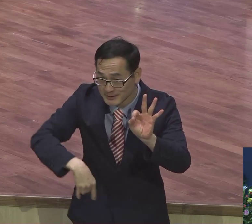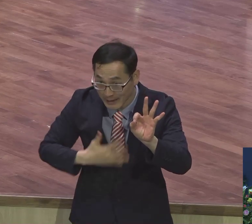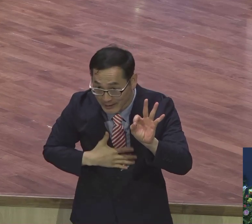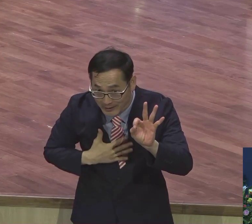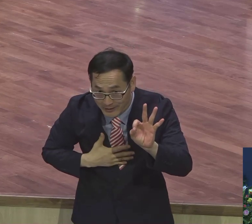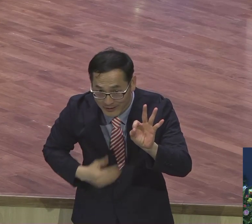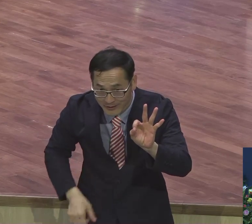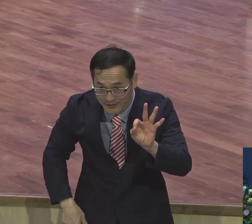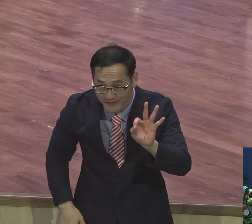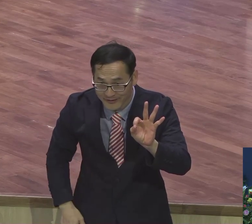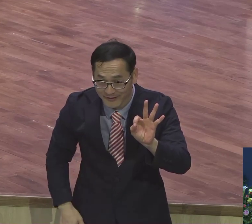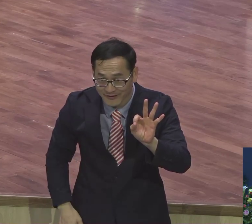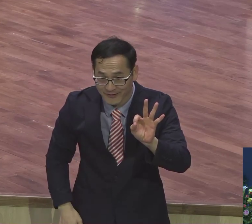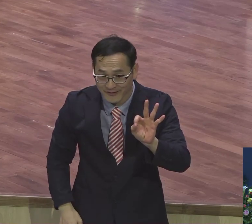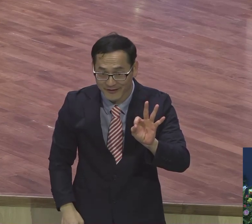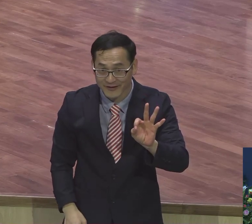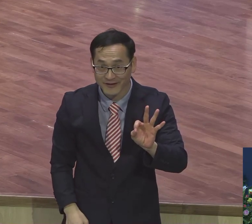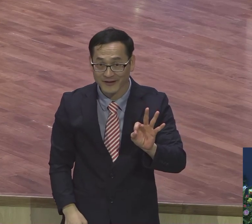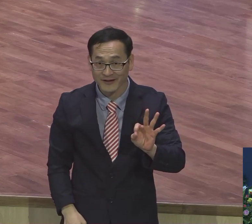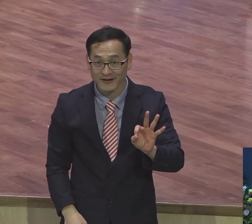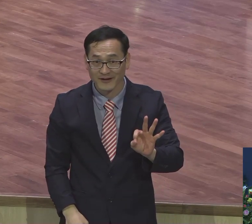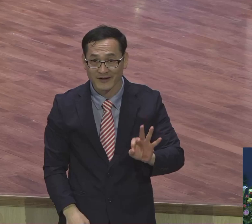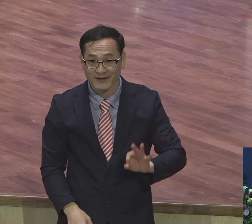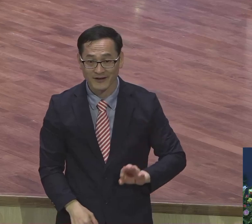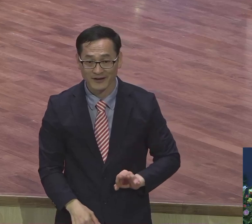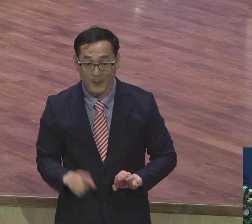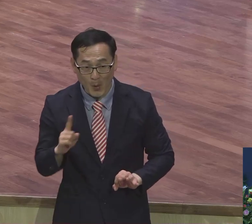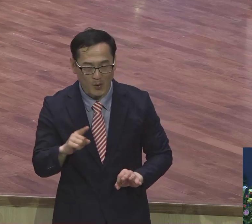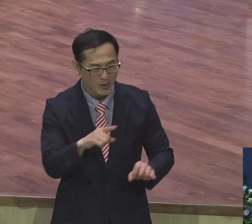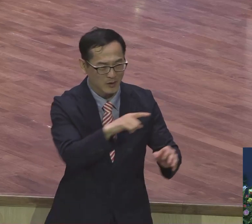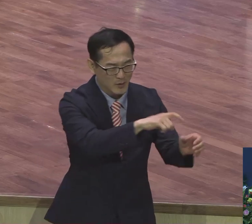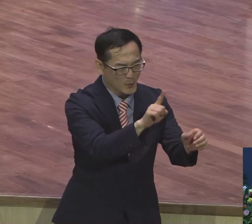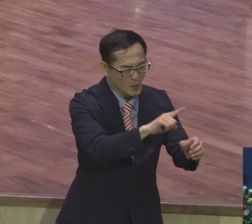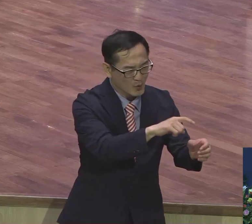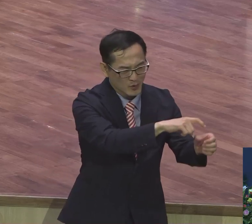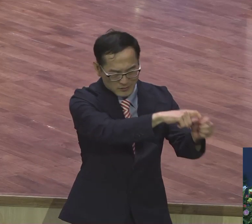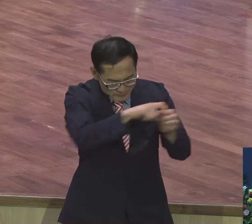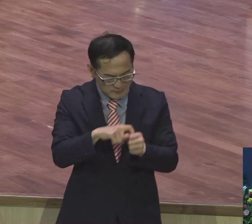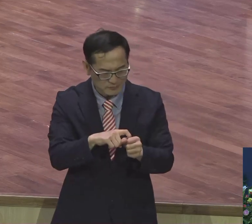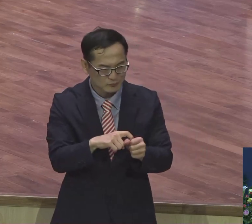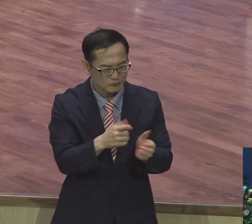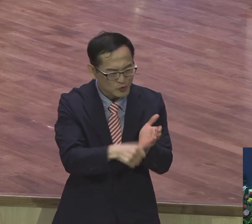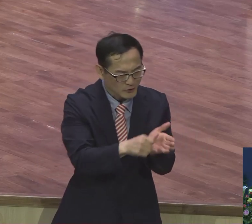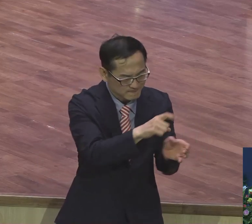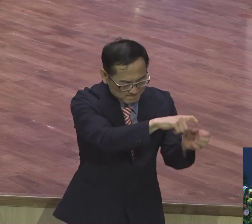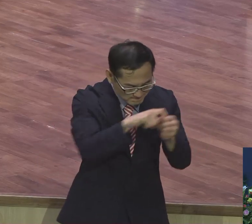아세요? 새로 만들어가지고 다시 봐라 머리가 얼마나 좋은지